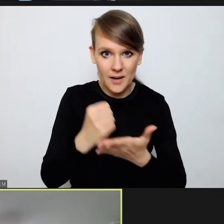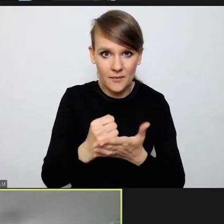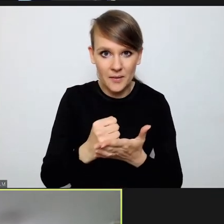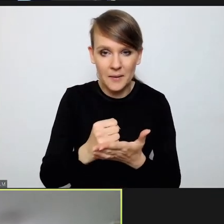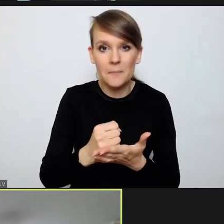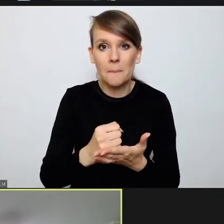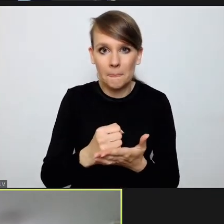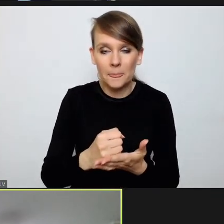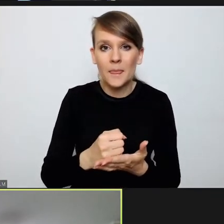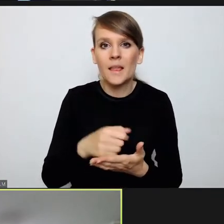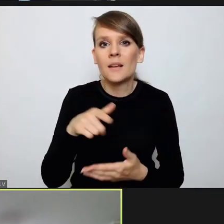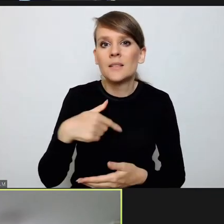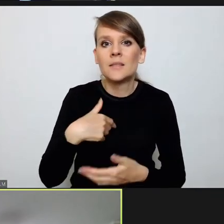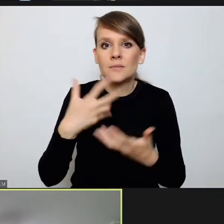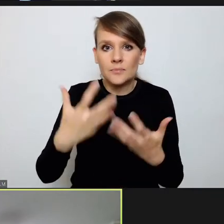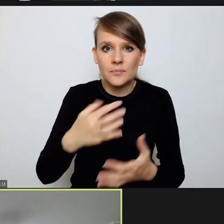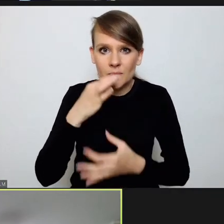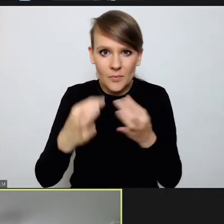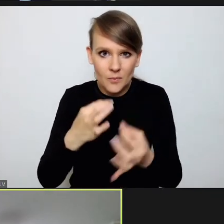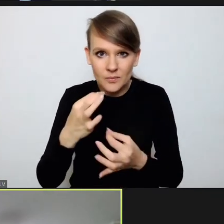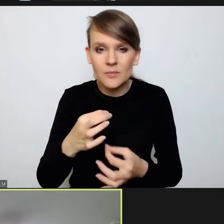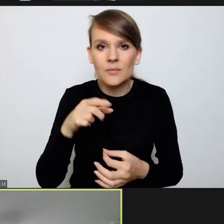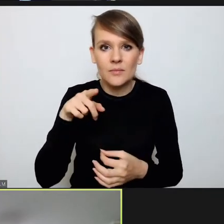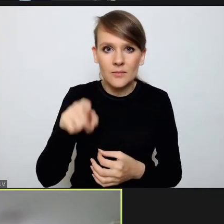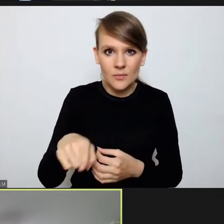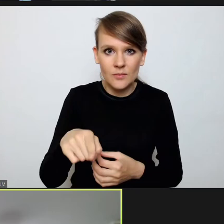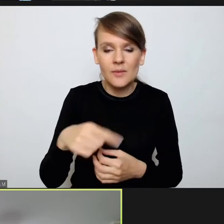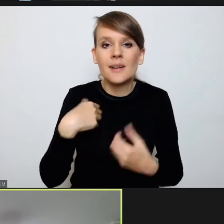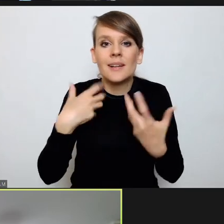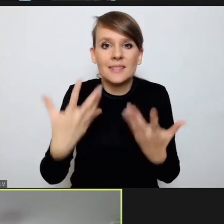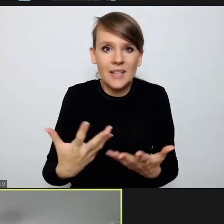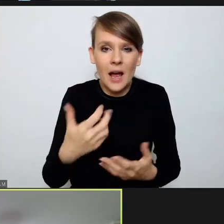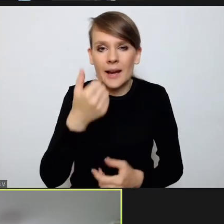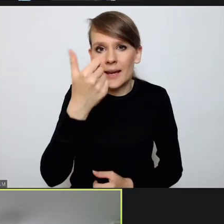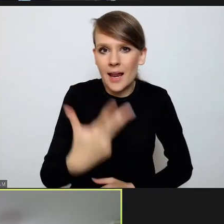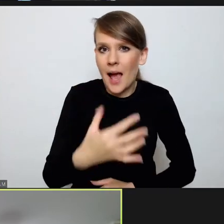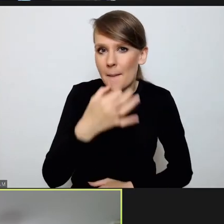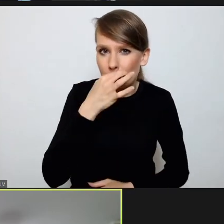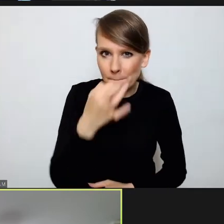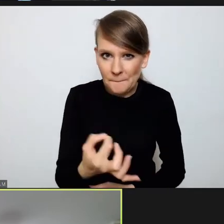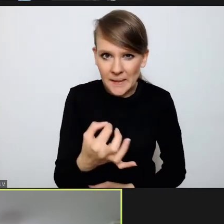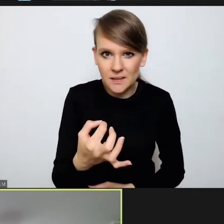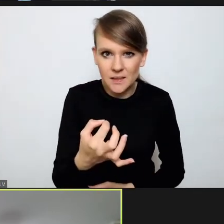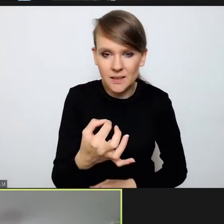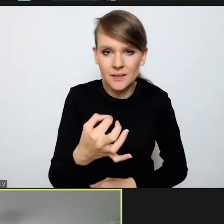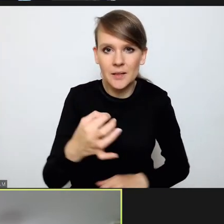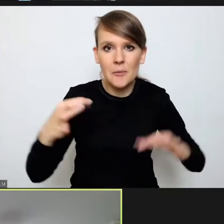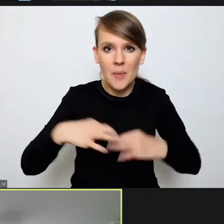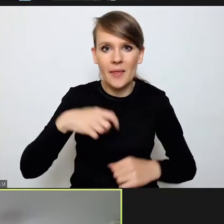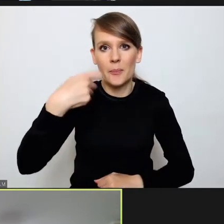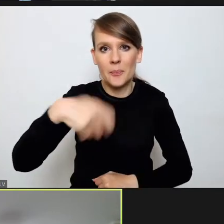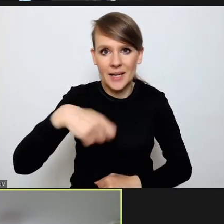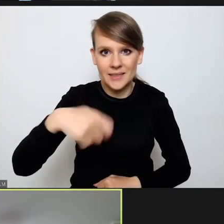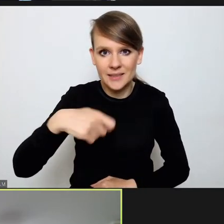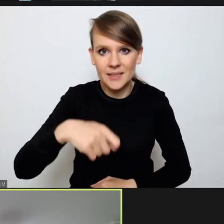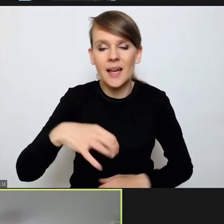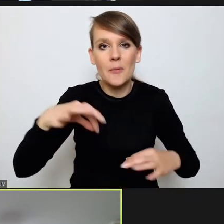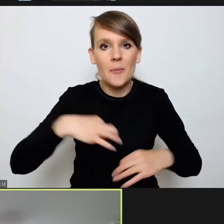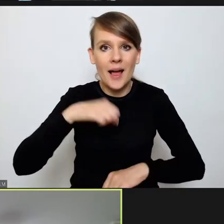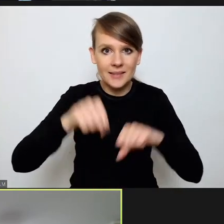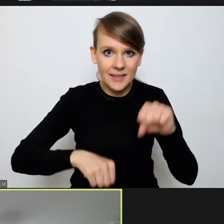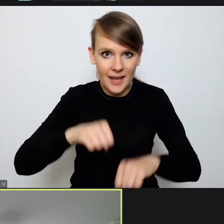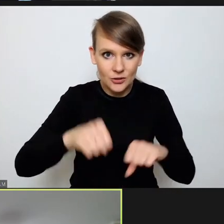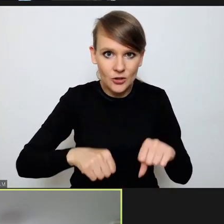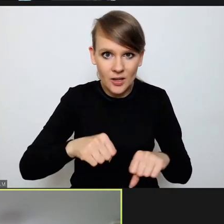chciałem poruszyć, a w zasadzie co do której chciałem zadać kilka pytań Panu Prezydentowi, Panu Sędziemu